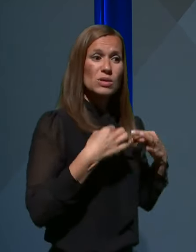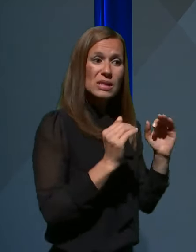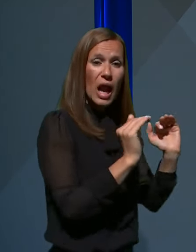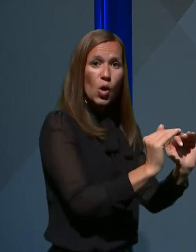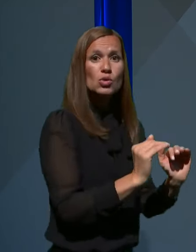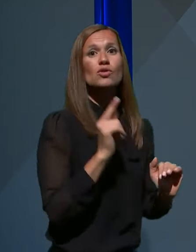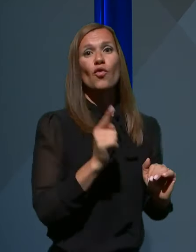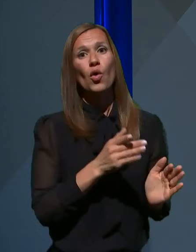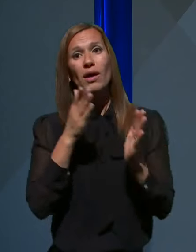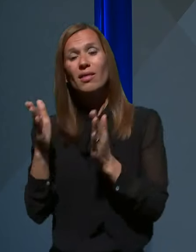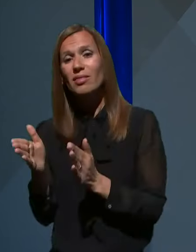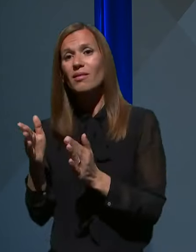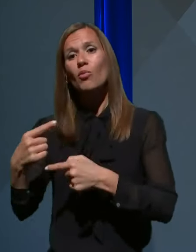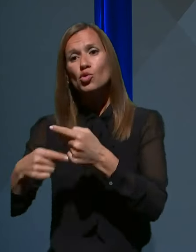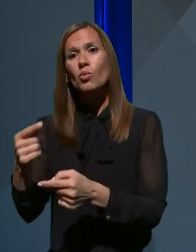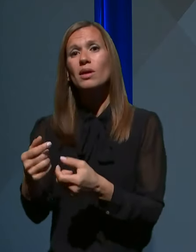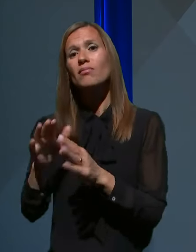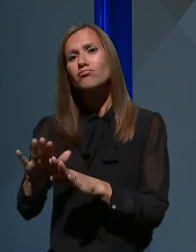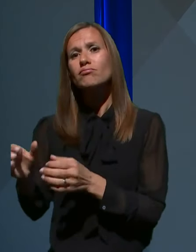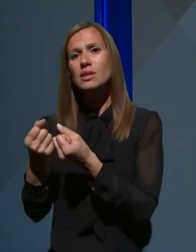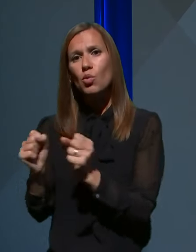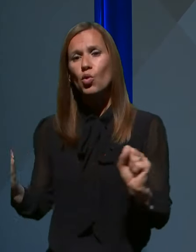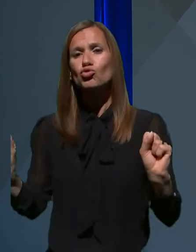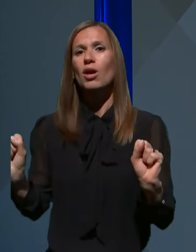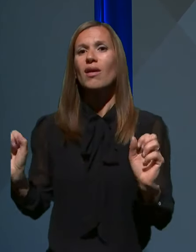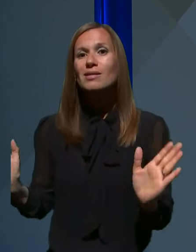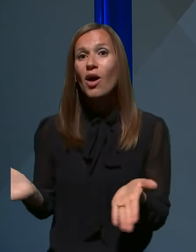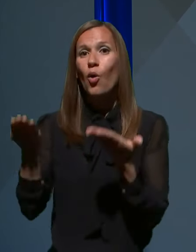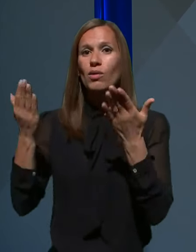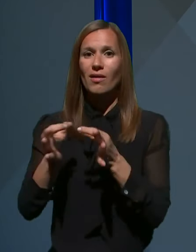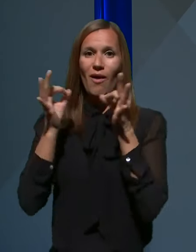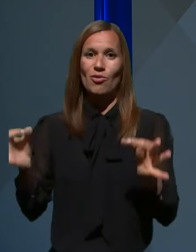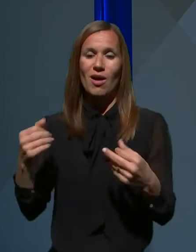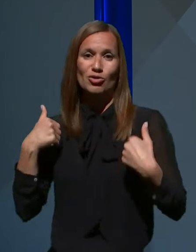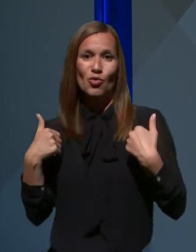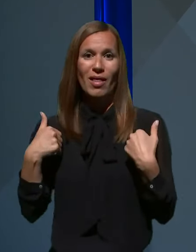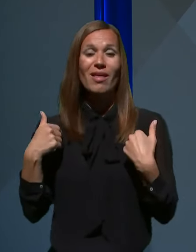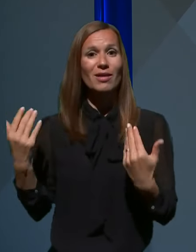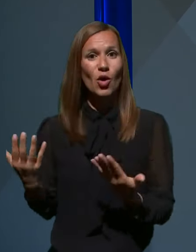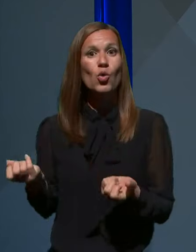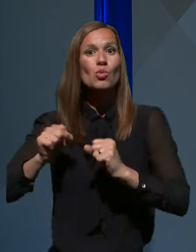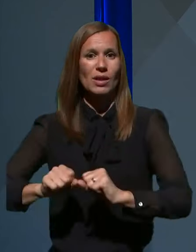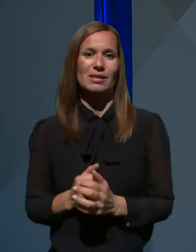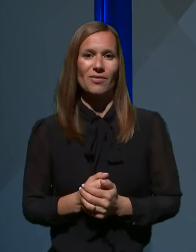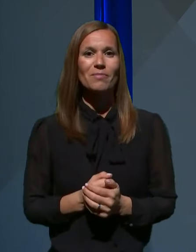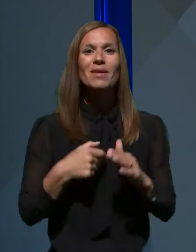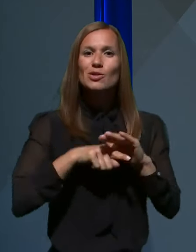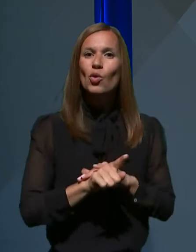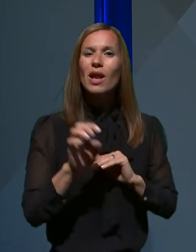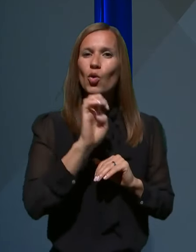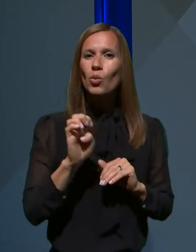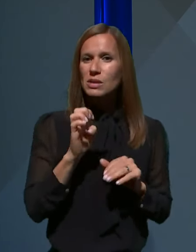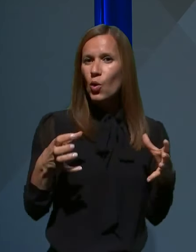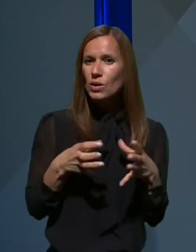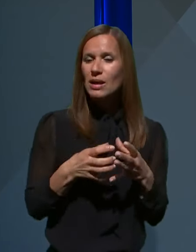sproščanja in zagona javnega življenja in gospodarstva. Znotraj Evropske unije je razprava usmerjena